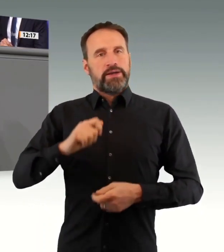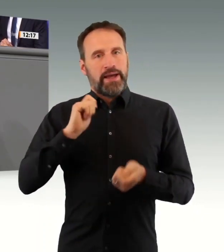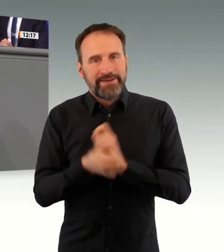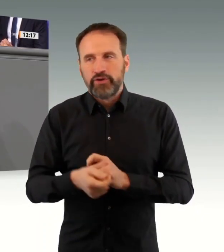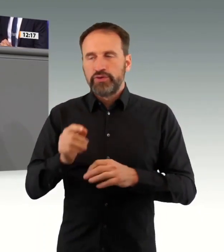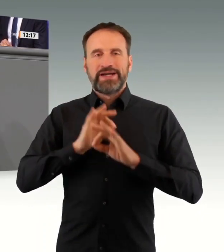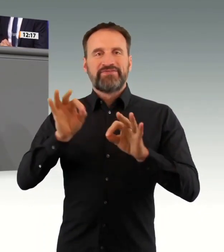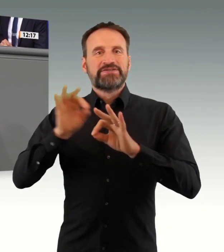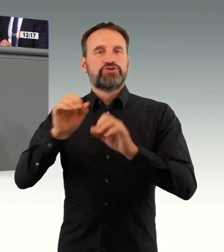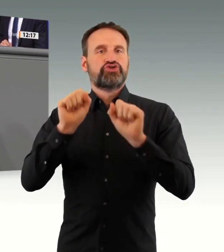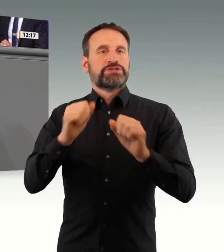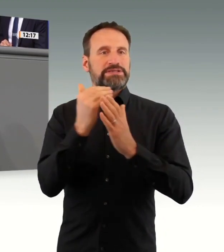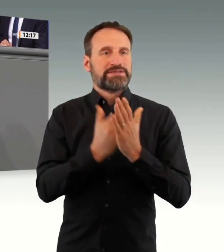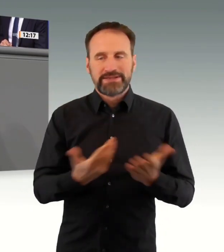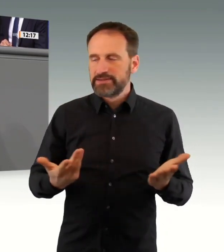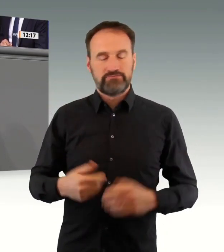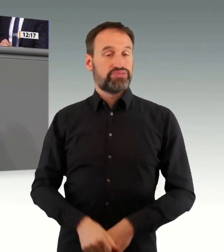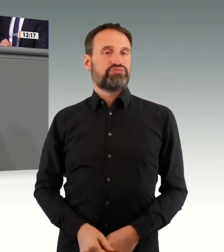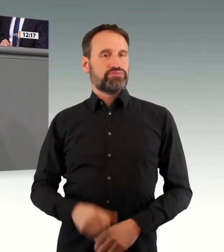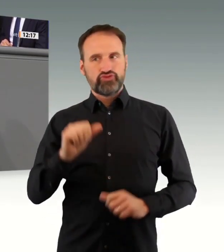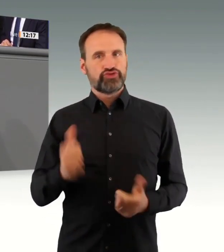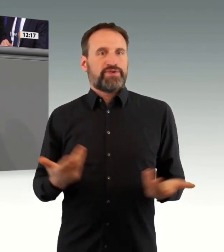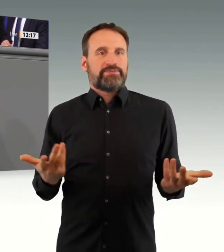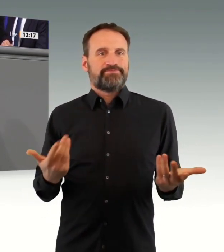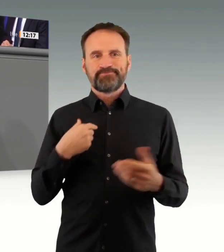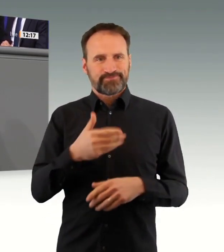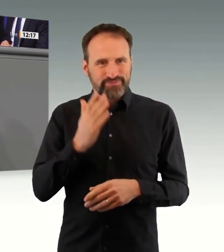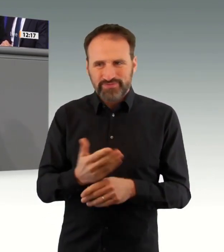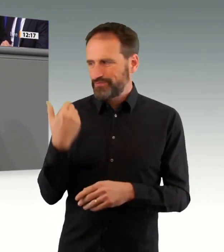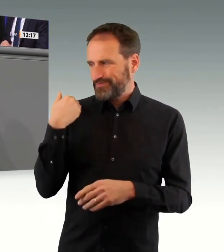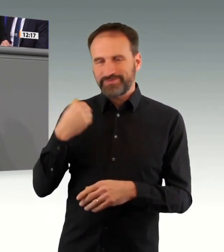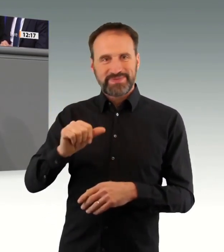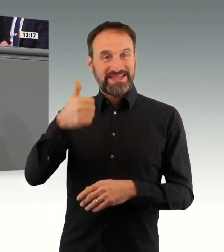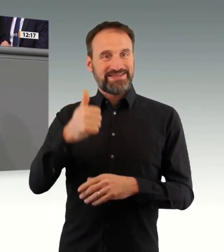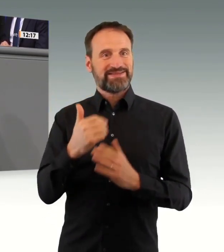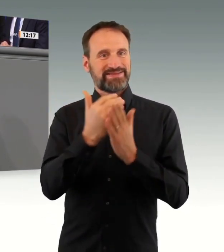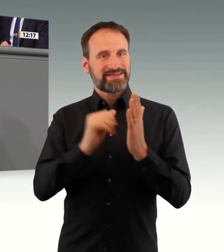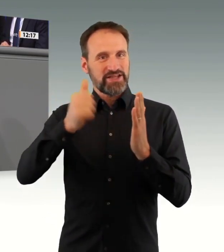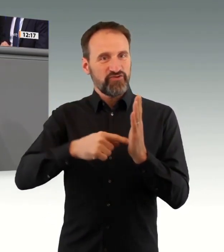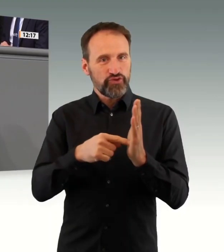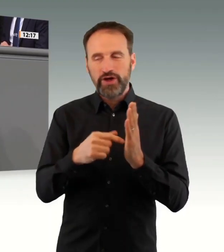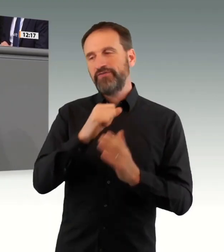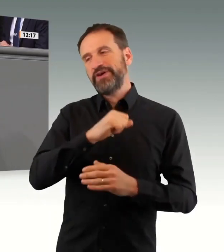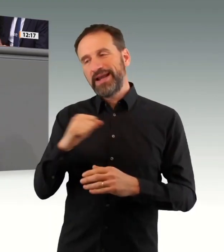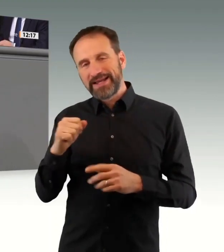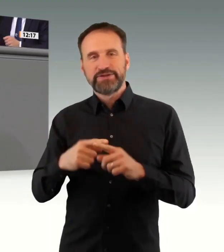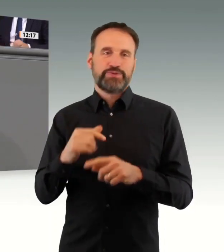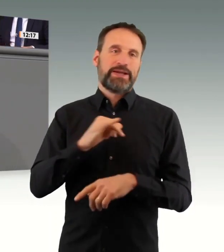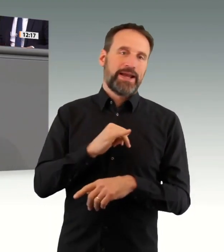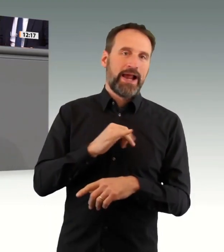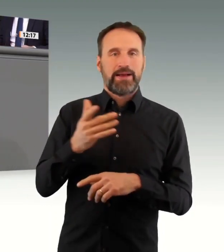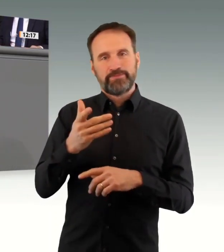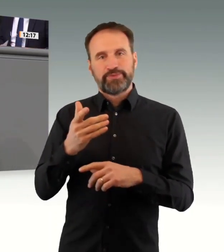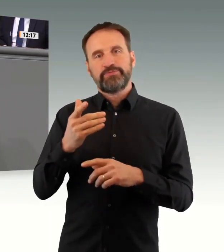Land aufgrund von Corona gerecht. Wir haben Nachbesserungen gefordert. Auch die Bundesländer haben dies getan, gerade auch